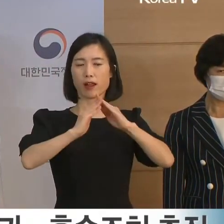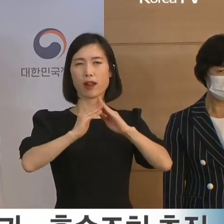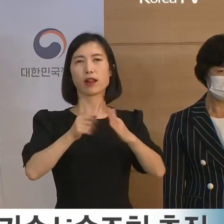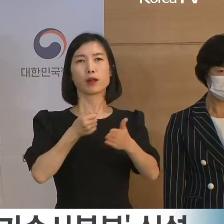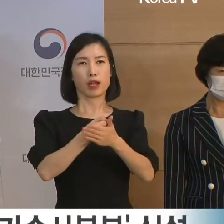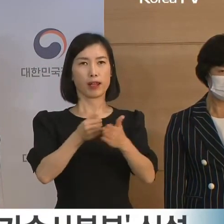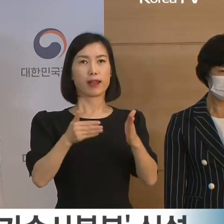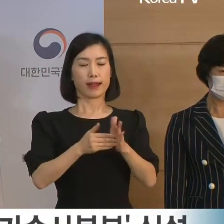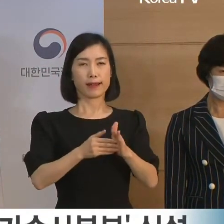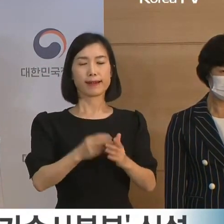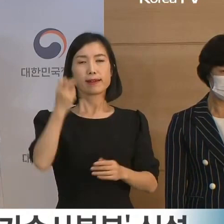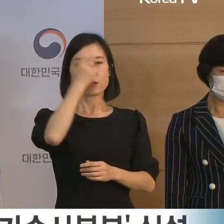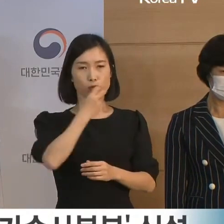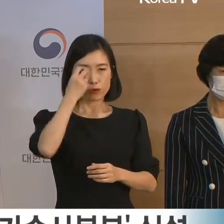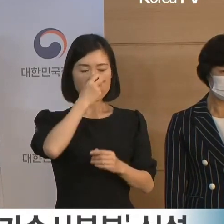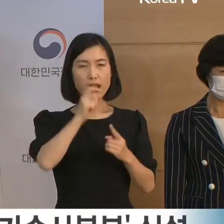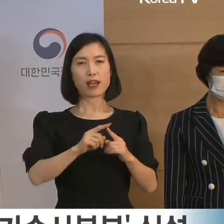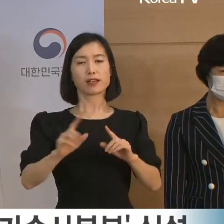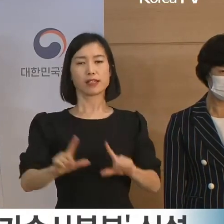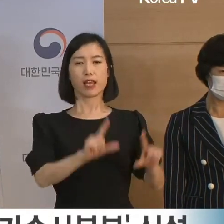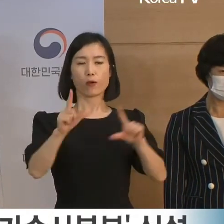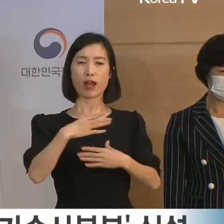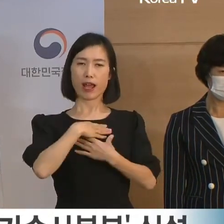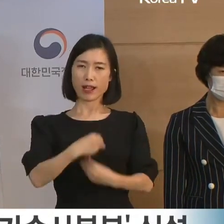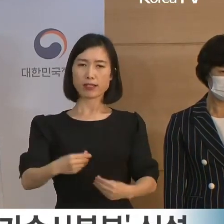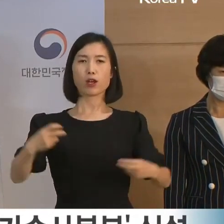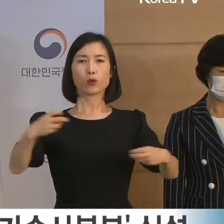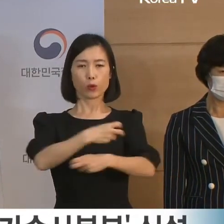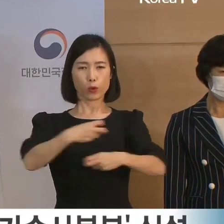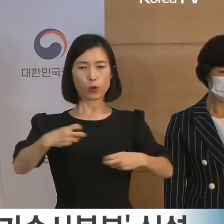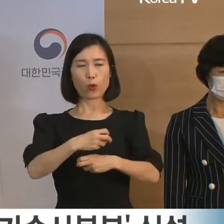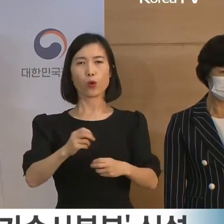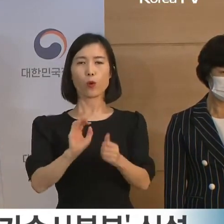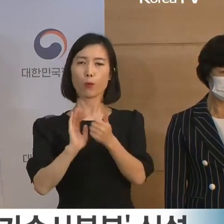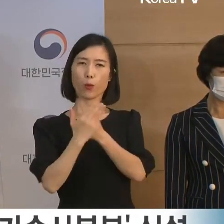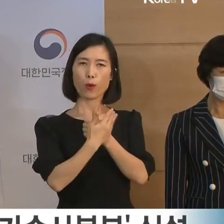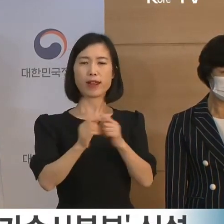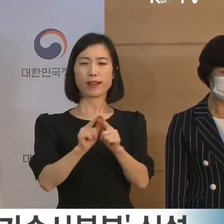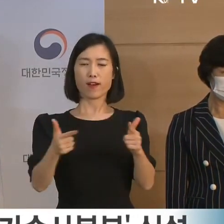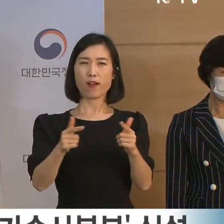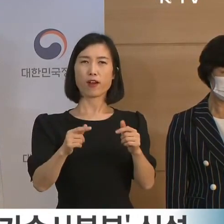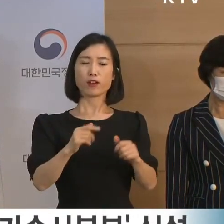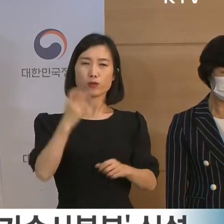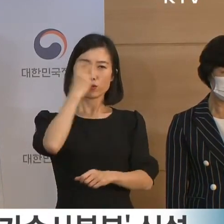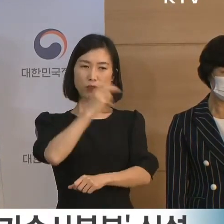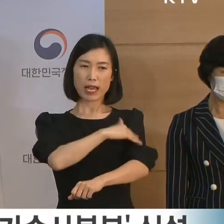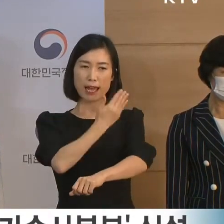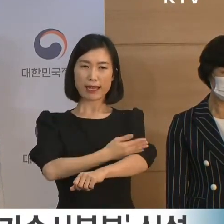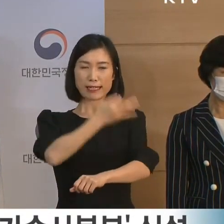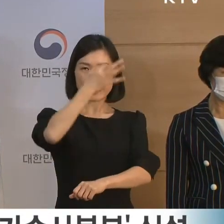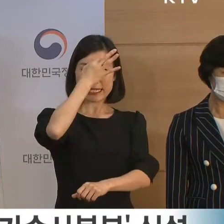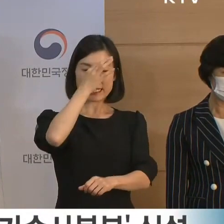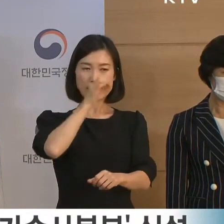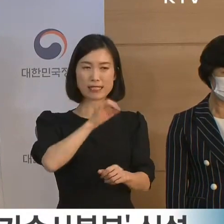수사, 생활안전, 교통, 보안 등 여러 부서에 흩어져 있는 수사 기능을